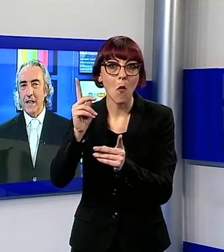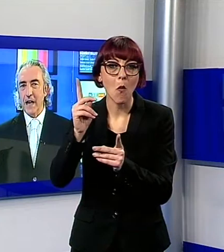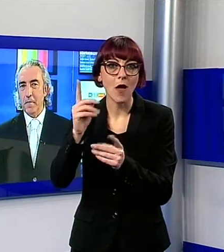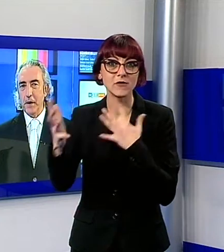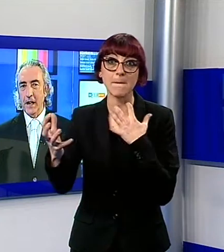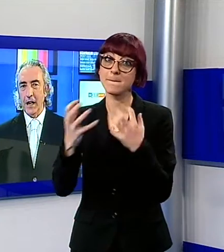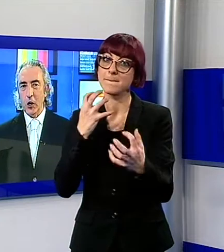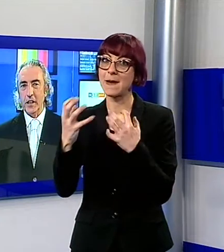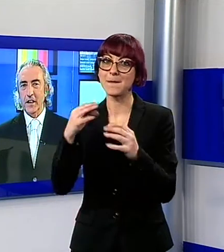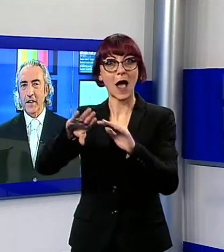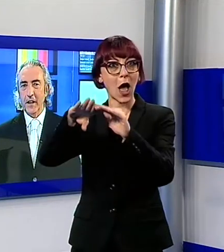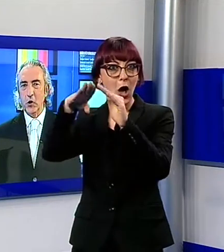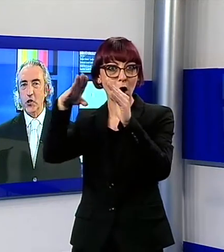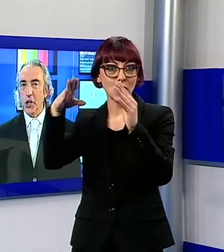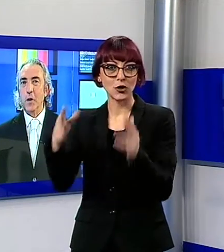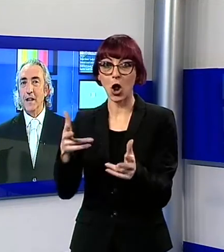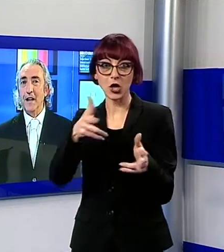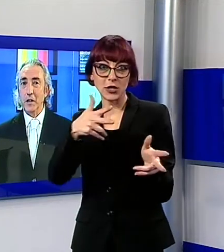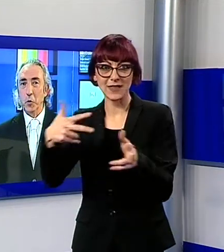sempre la Grotta del Vento, 50 anni dopo.